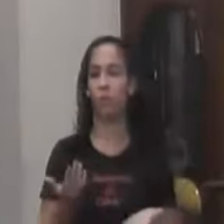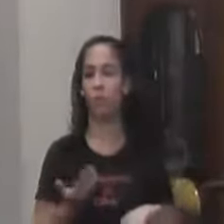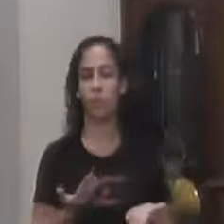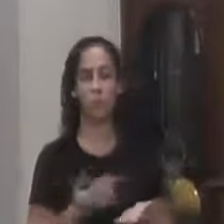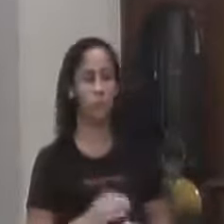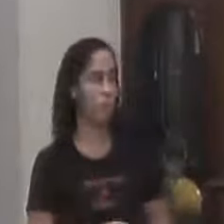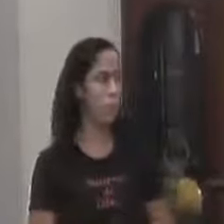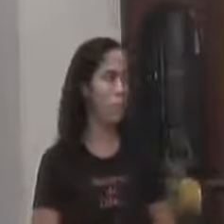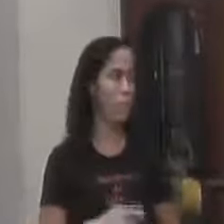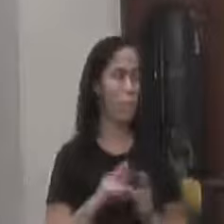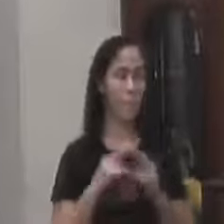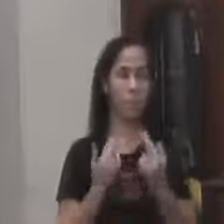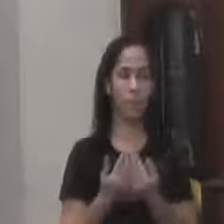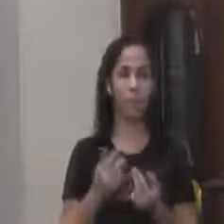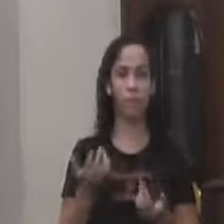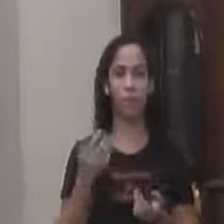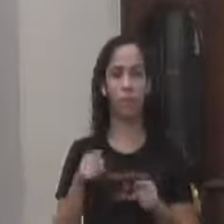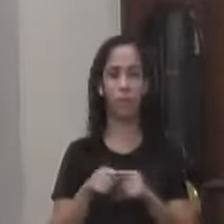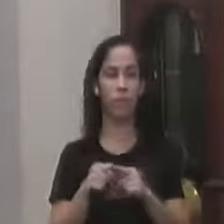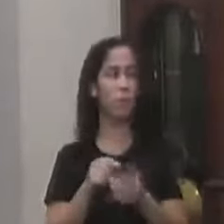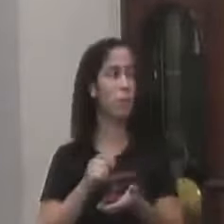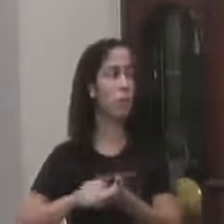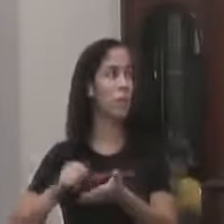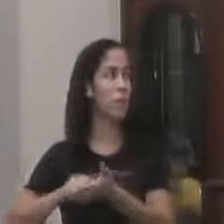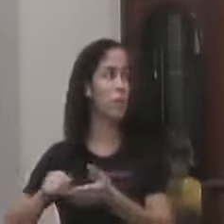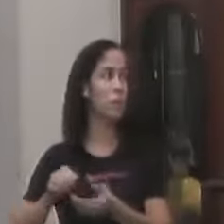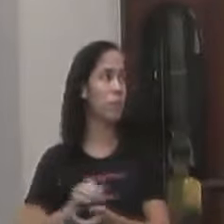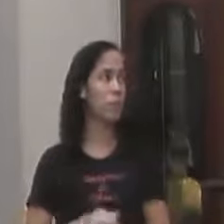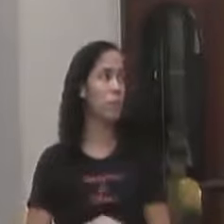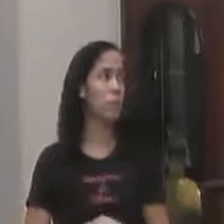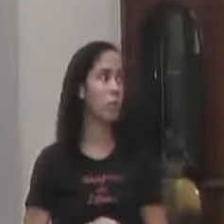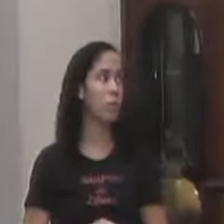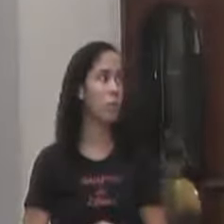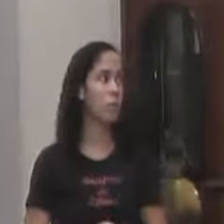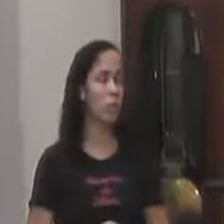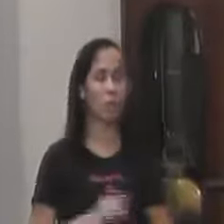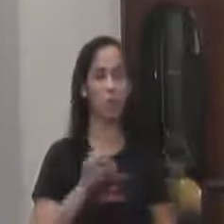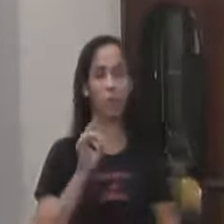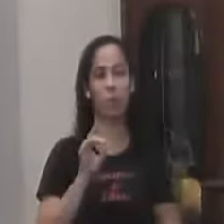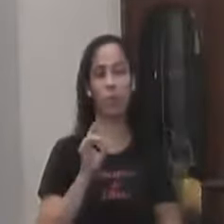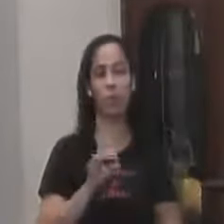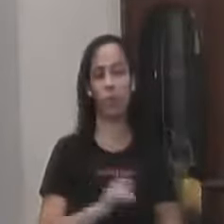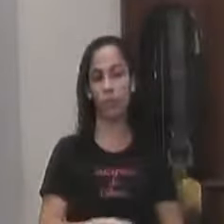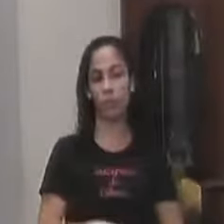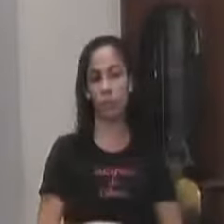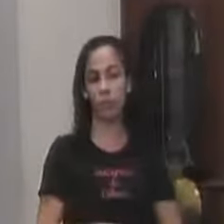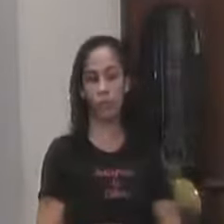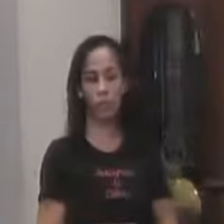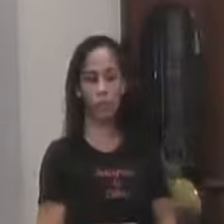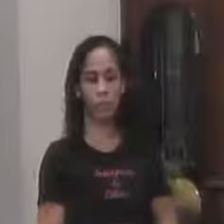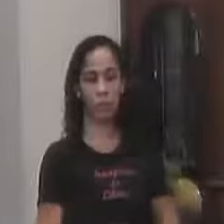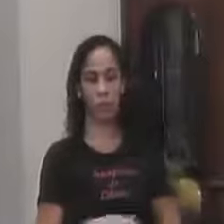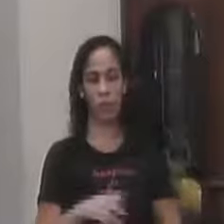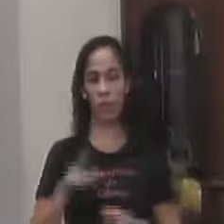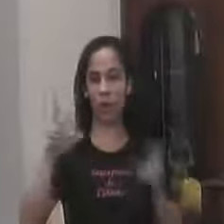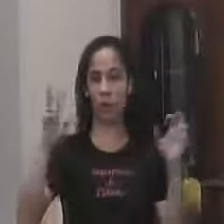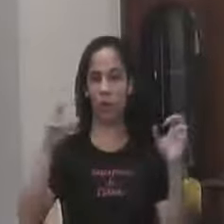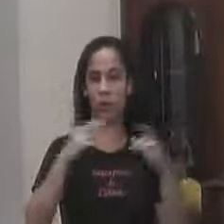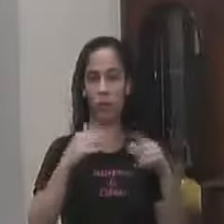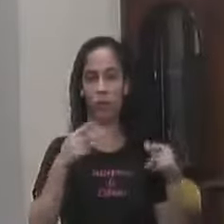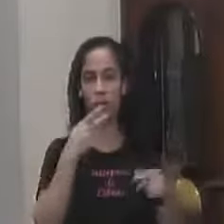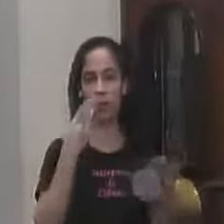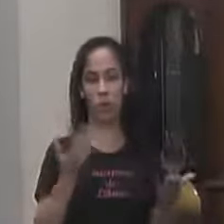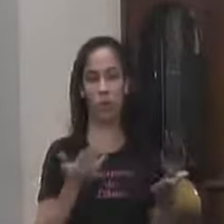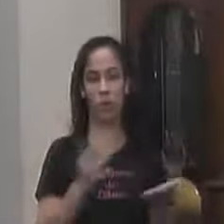Eu quero também Fazer um registro Aqui A não só As obras citadas Aqui hoje